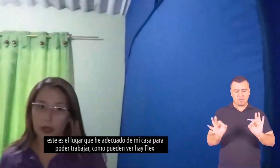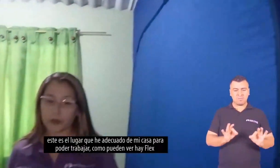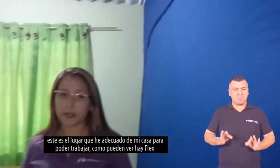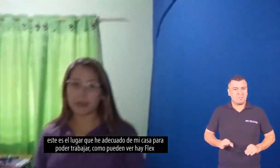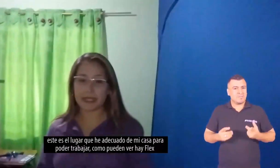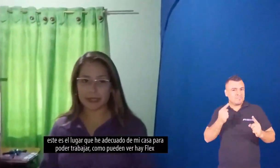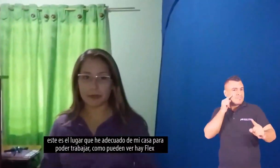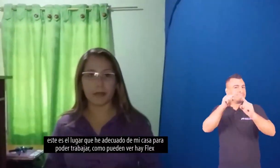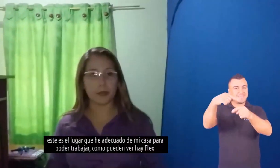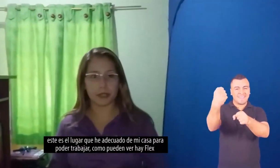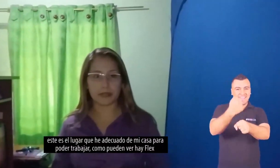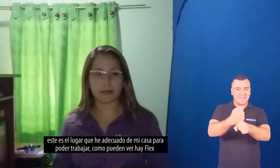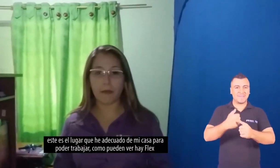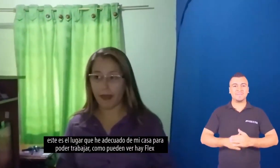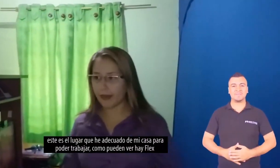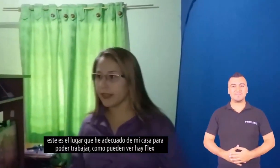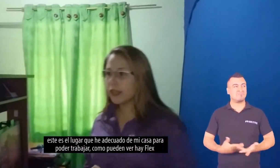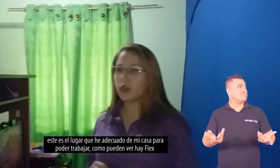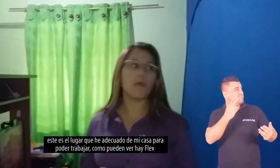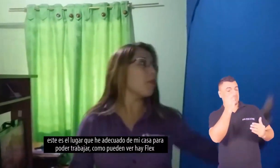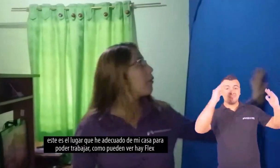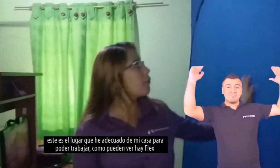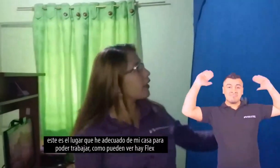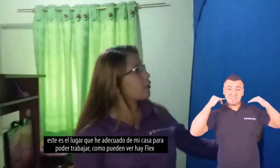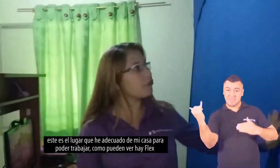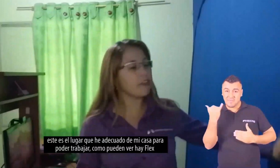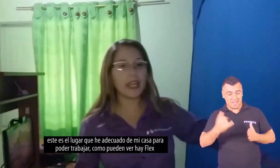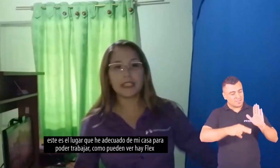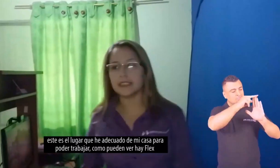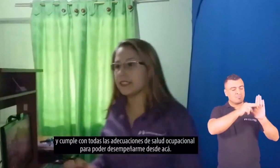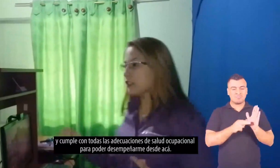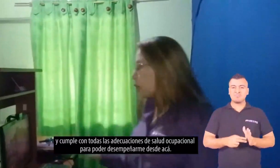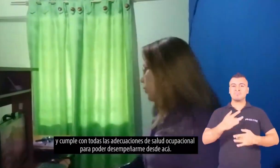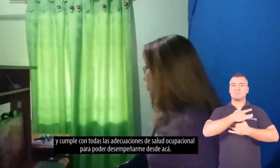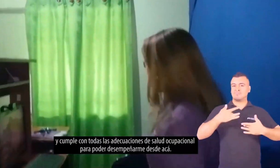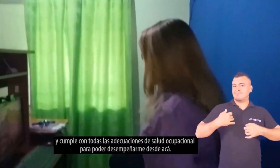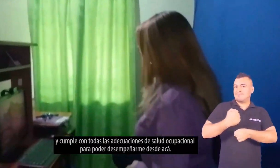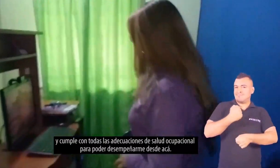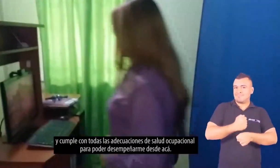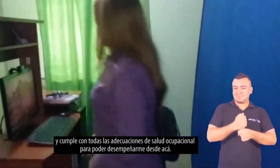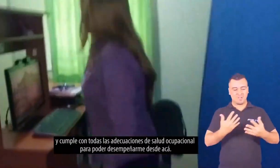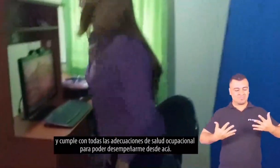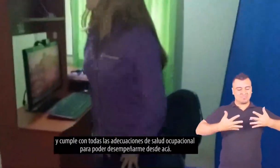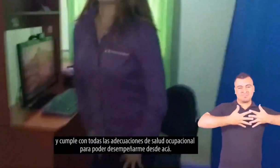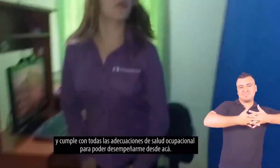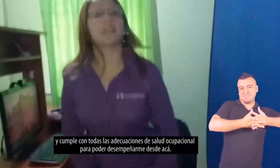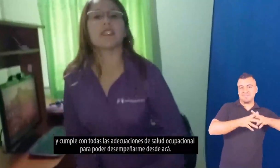que he adecuado en mi casa para poder trabajar como pueden ver hay un flex y confejan todas las